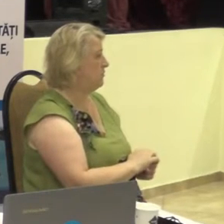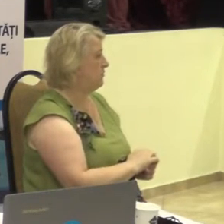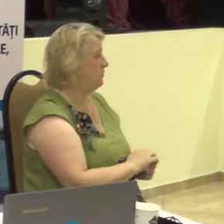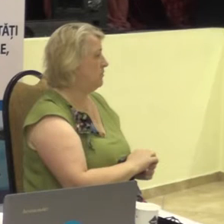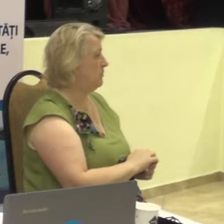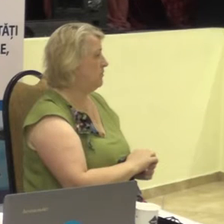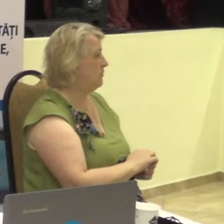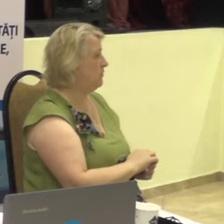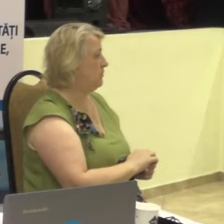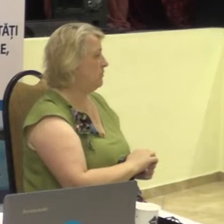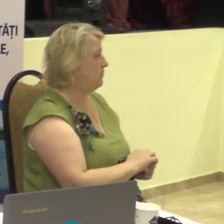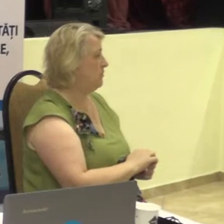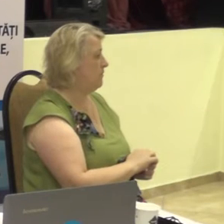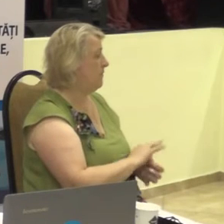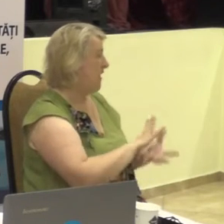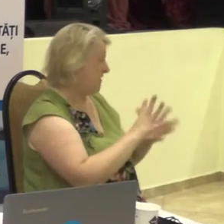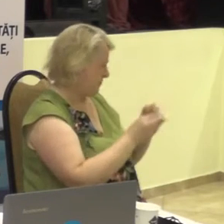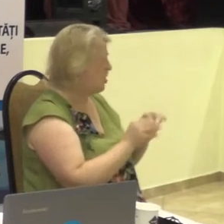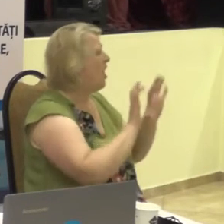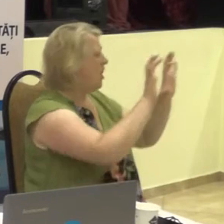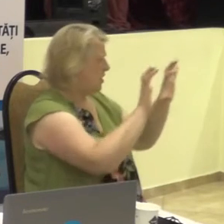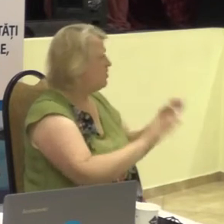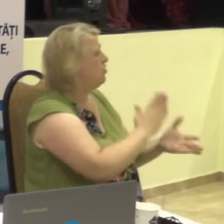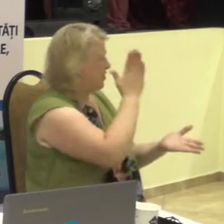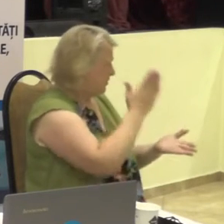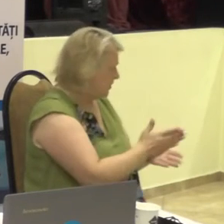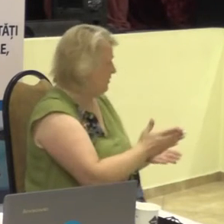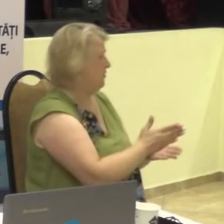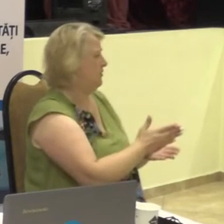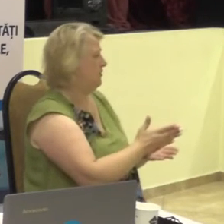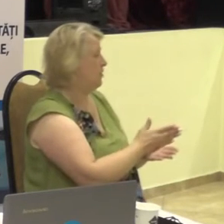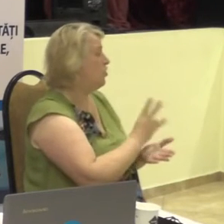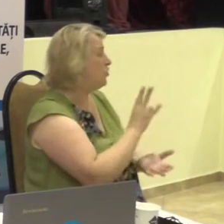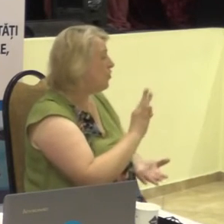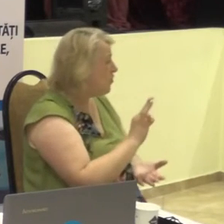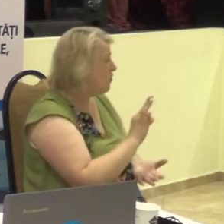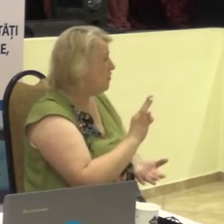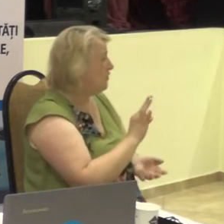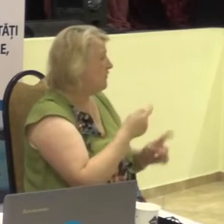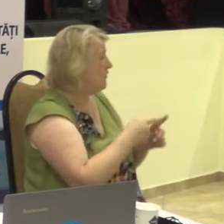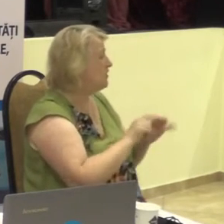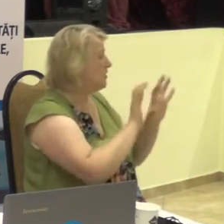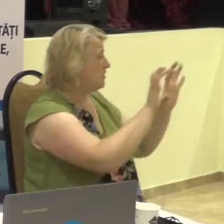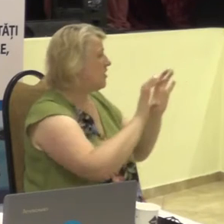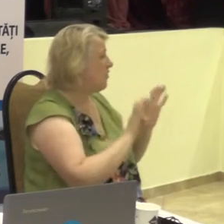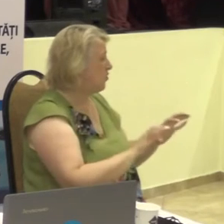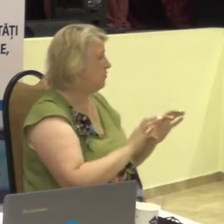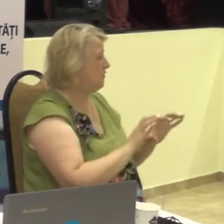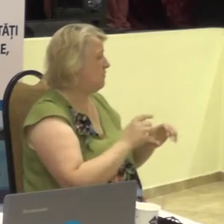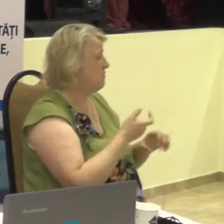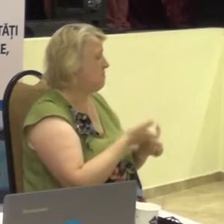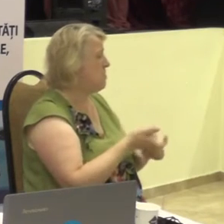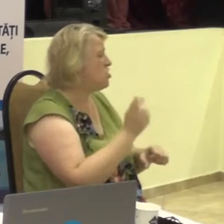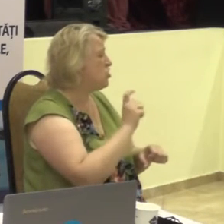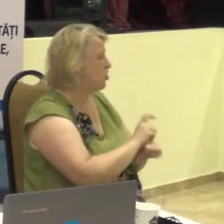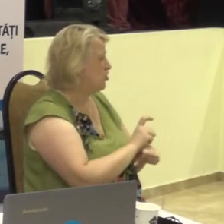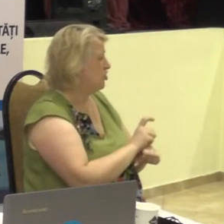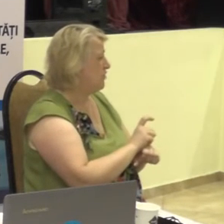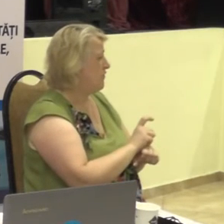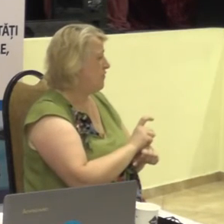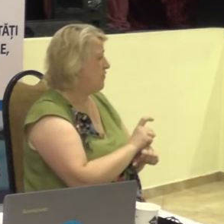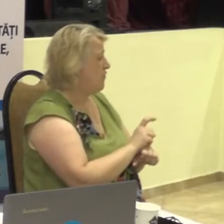De fapt, legile sunt, dar în ele, o majoritate aparte, sunt